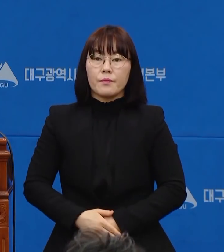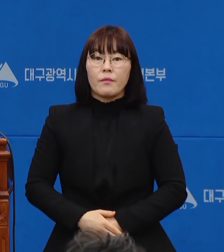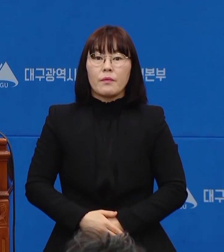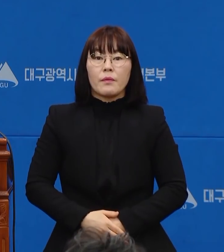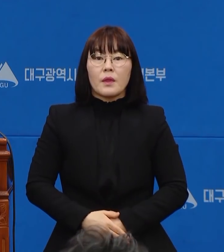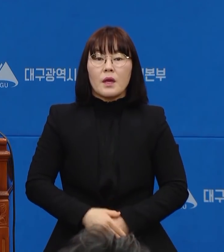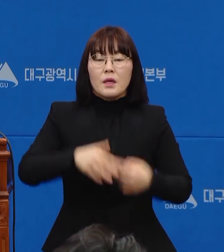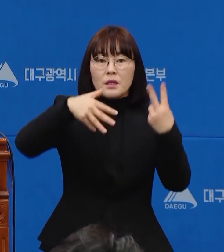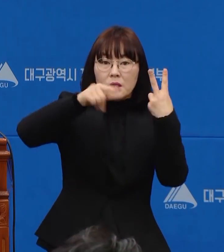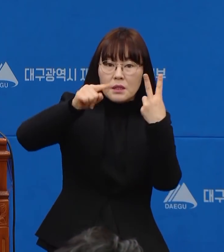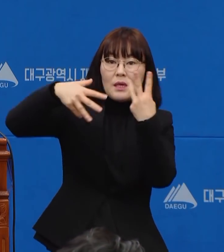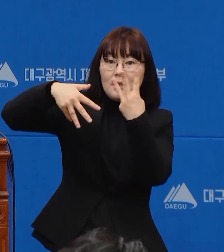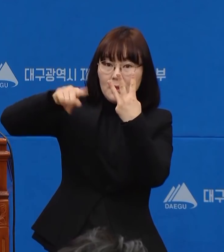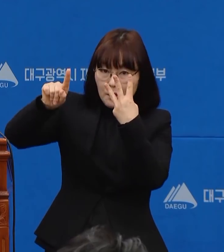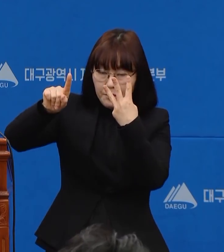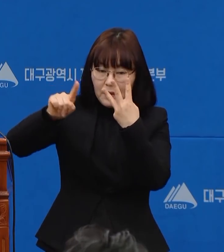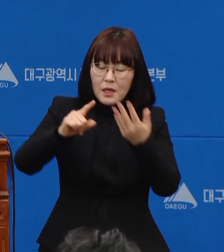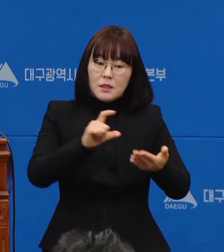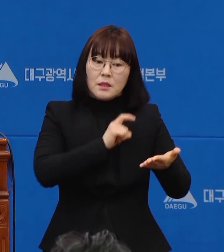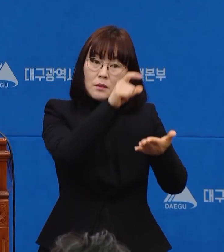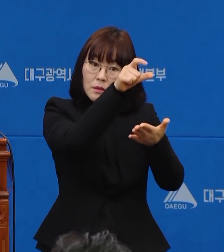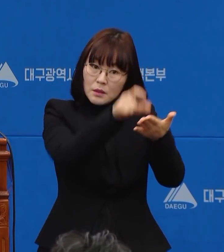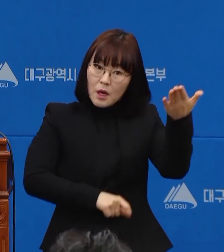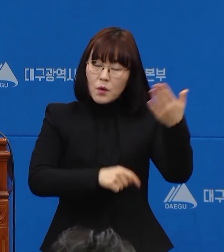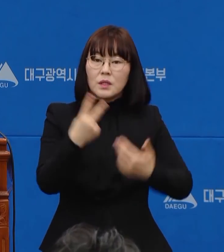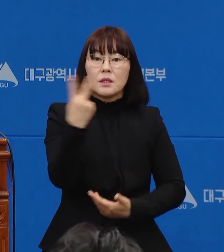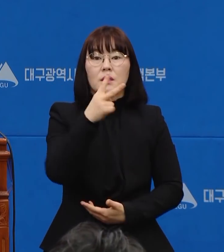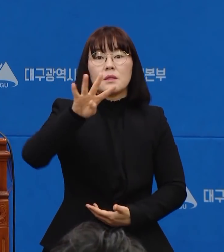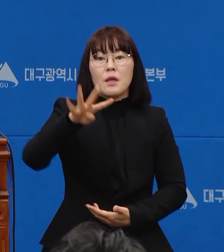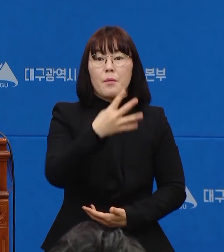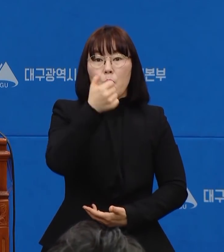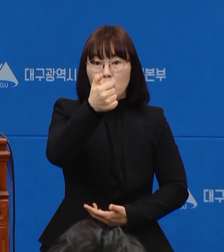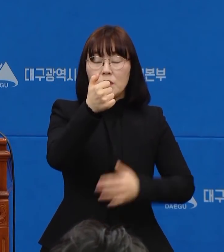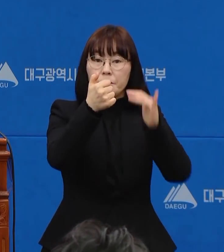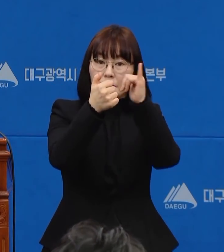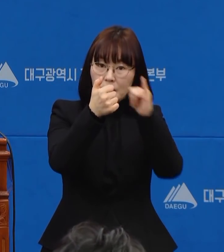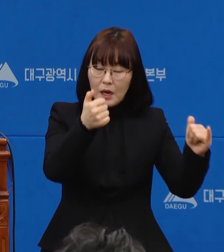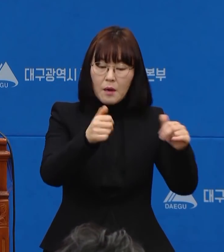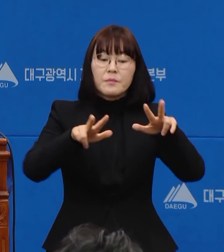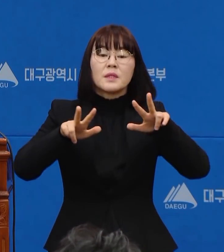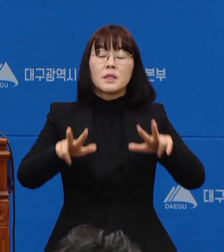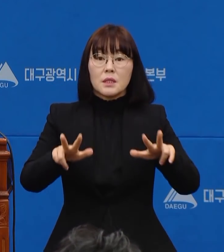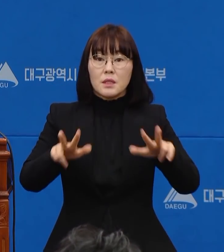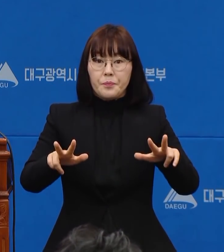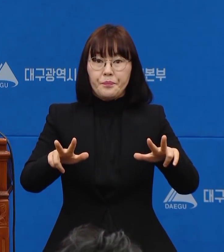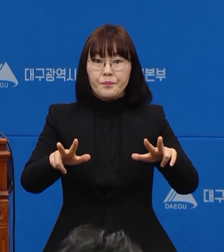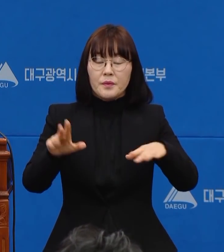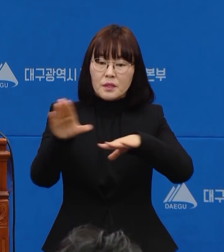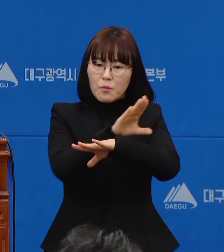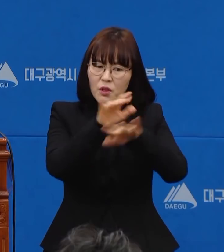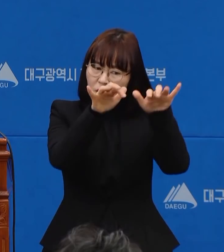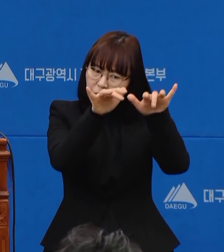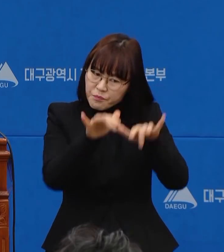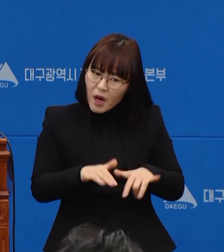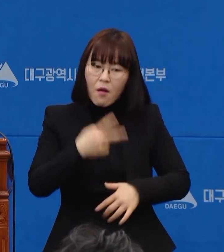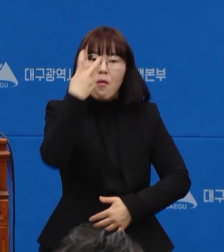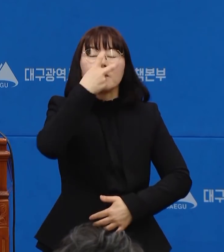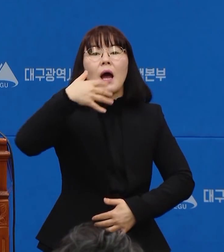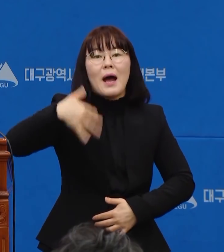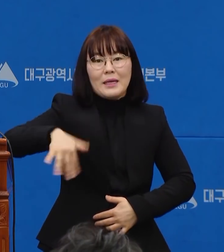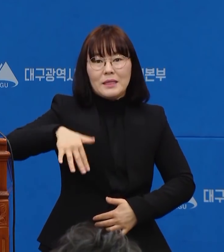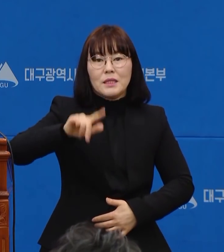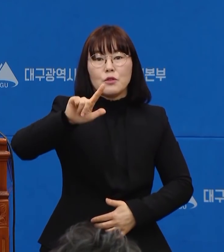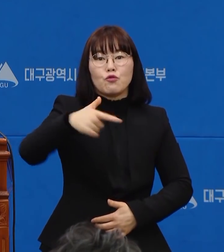2차 3차에 걸쳐 확보한 2,450명 중 현재 시스템상 검사를 받지 않은 인원은